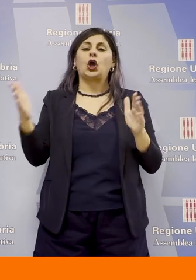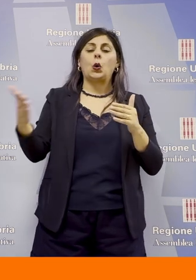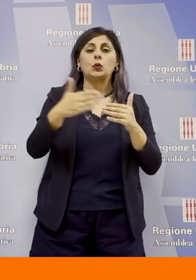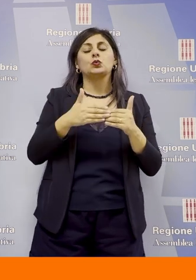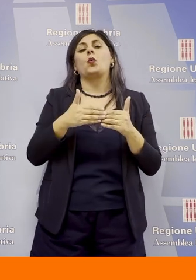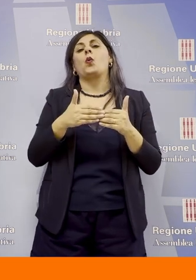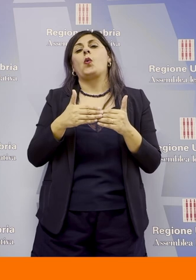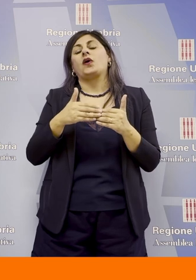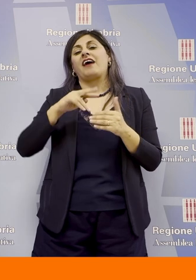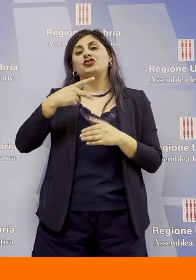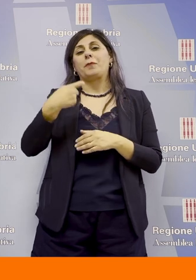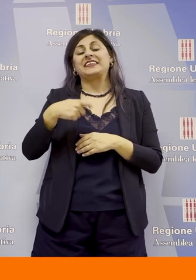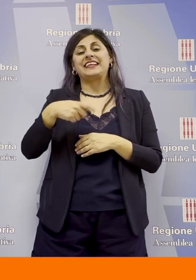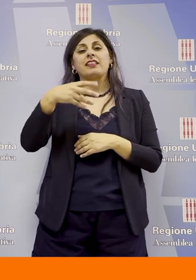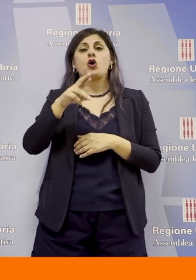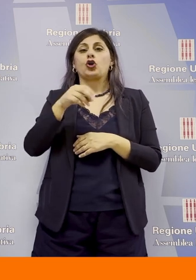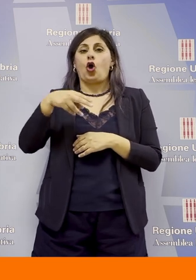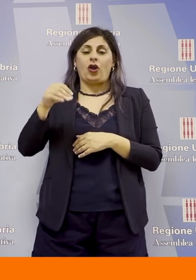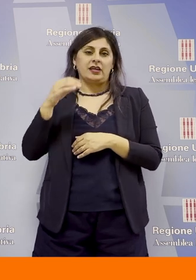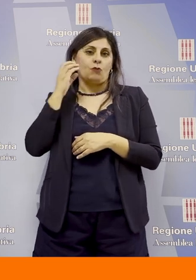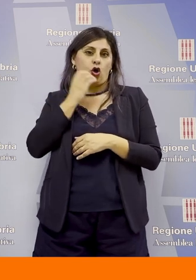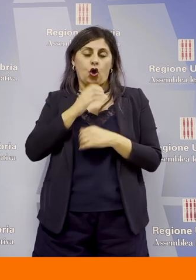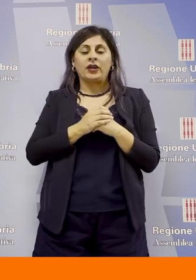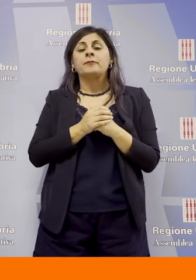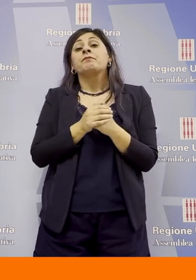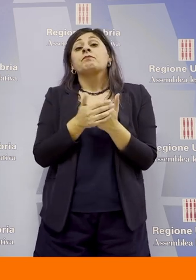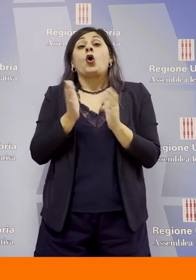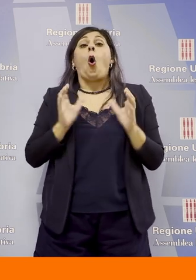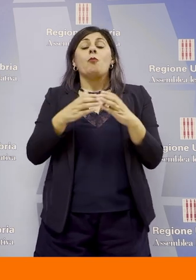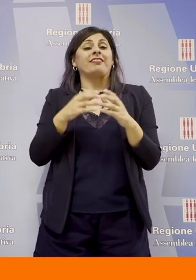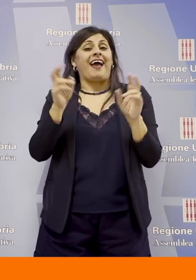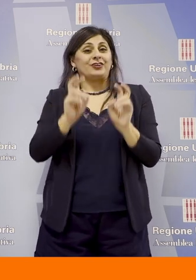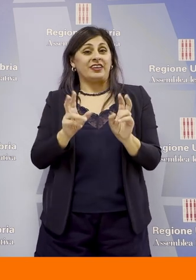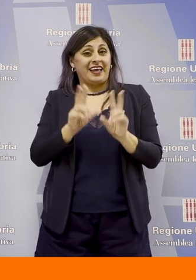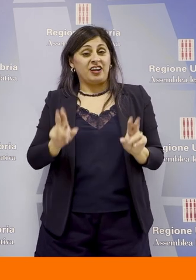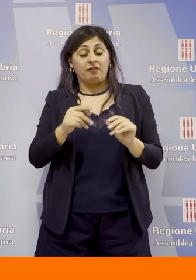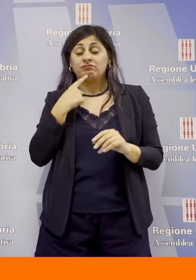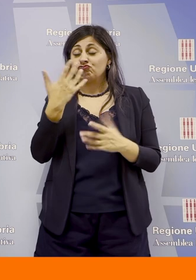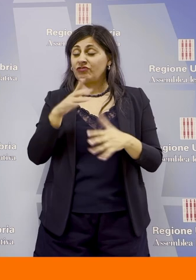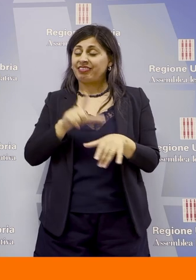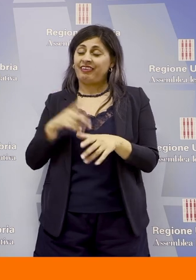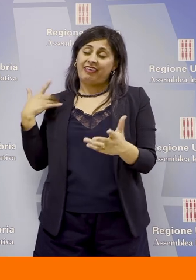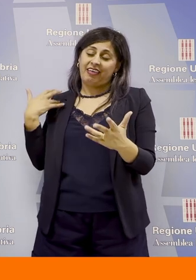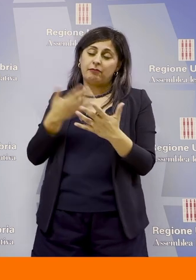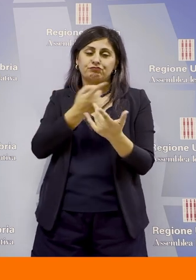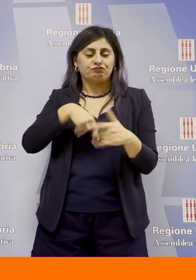regionale Roberto Morroni Le comunità energetiche rinnovabili, ha detto sono da tempo alla nostra attenzione